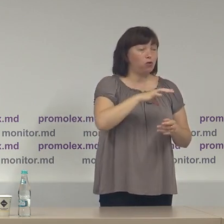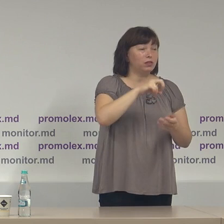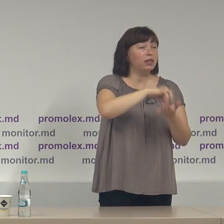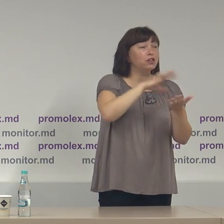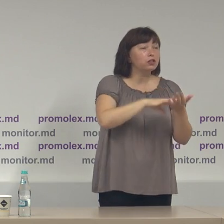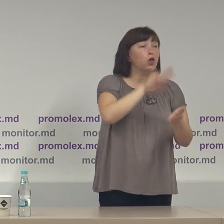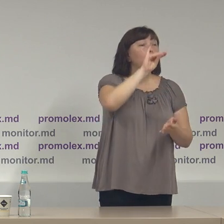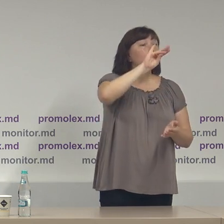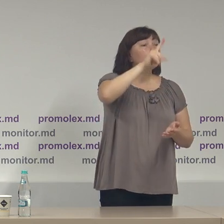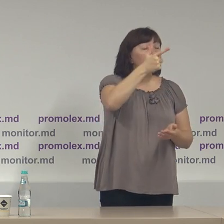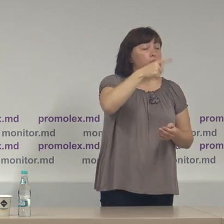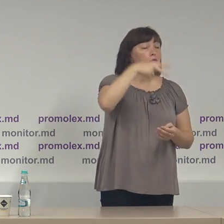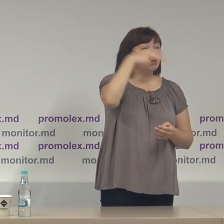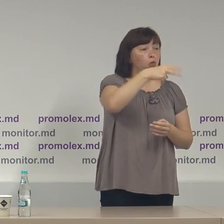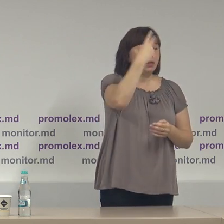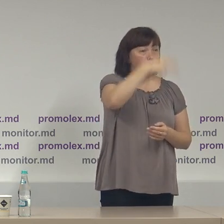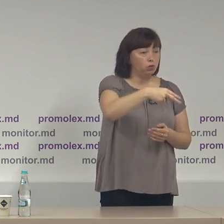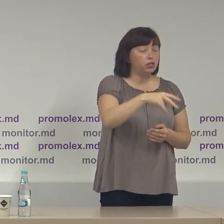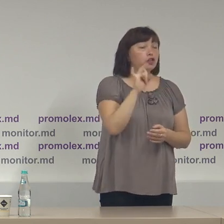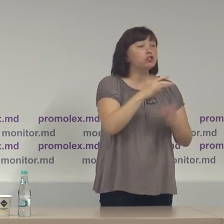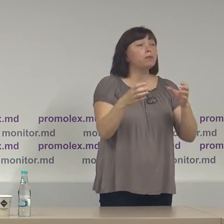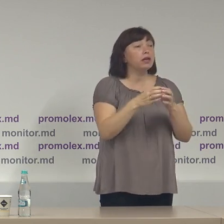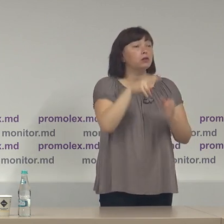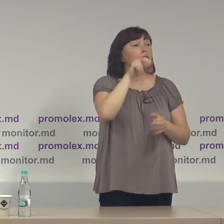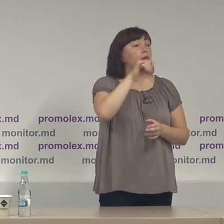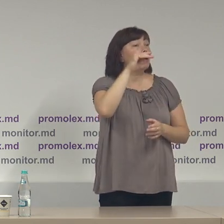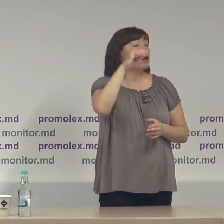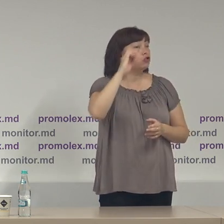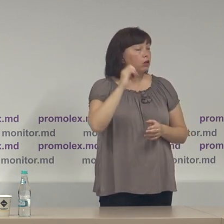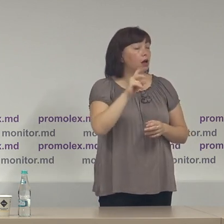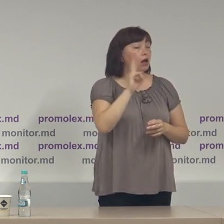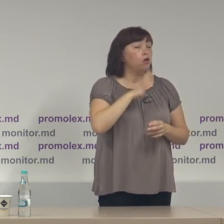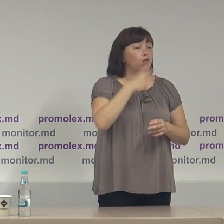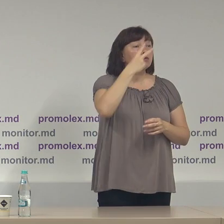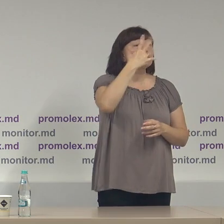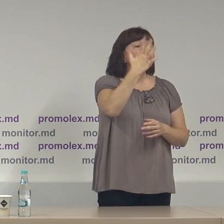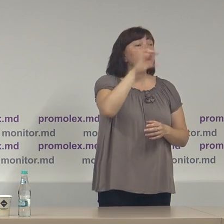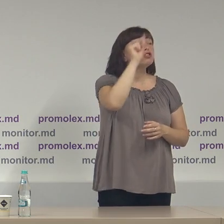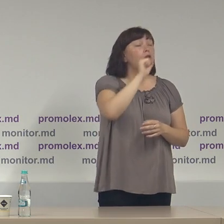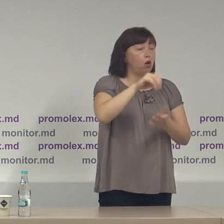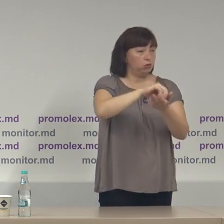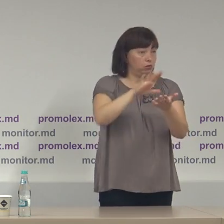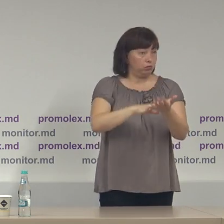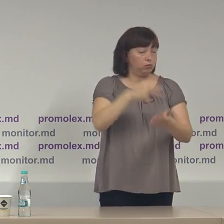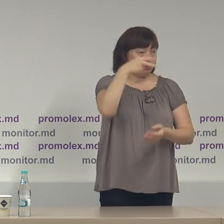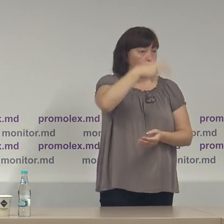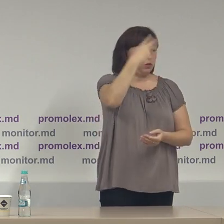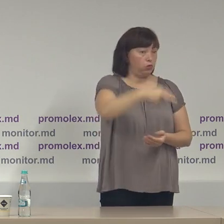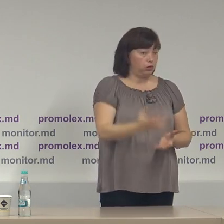în iunie 2020 și Partidul Pace care a fost înregistrat pe 25 august 2020